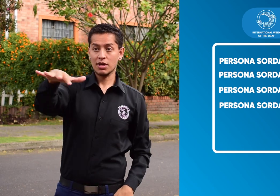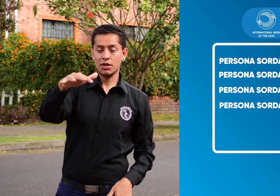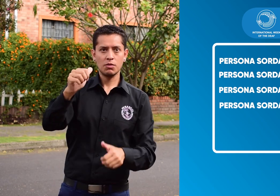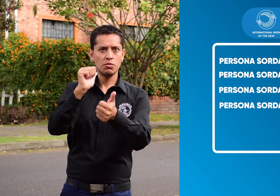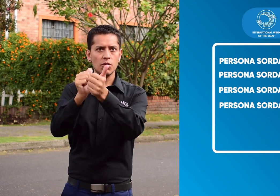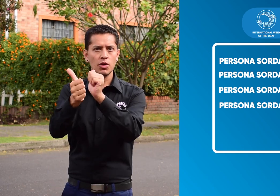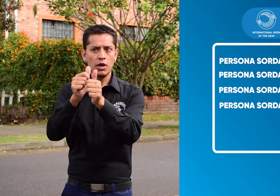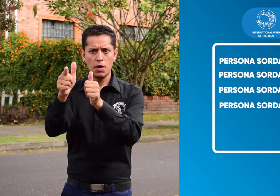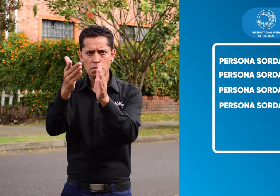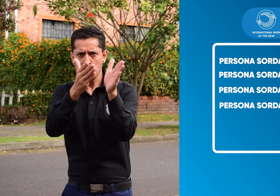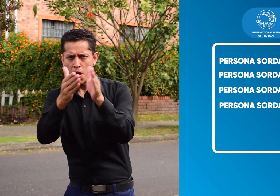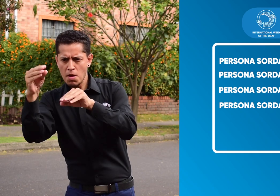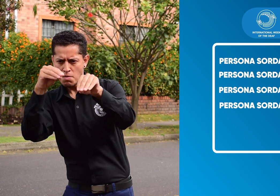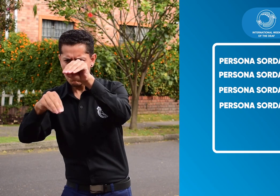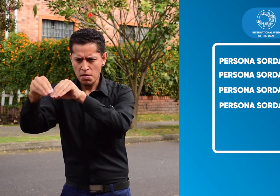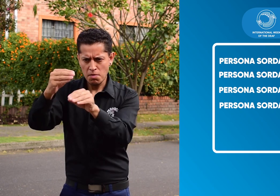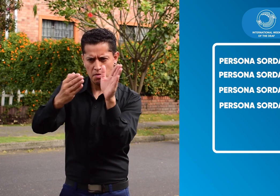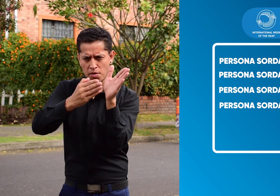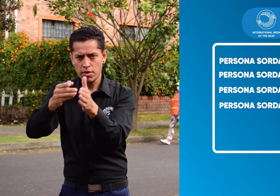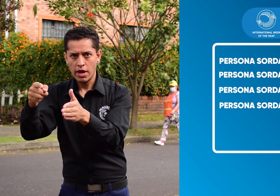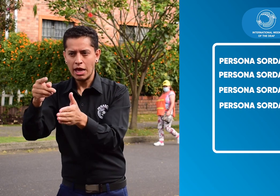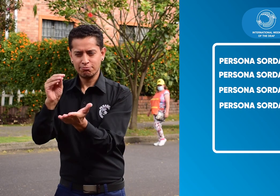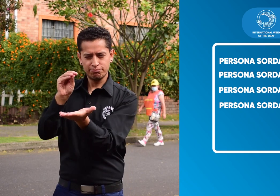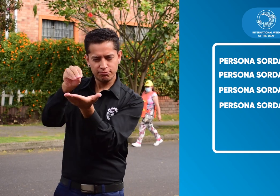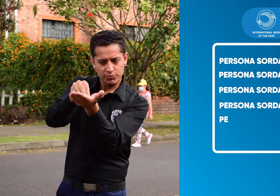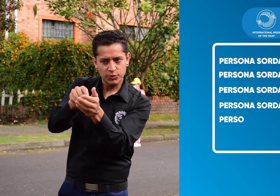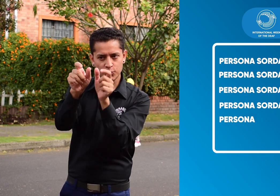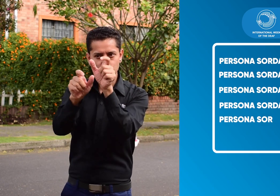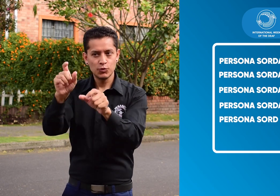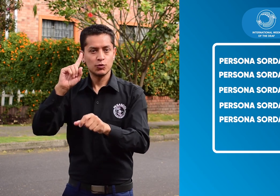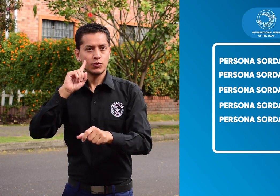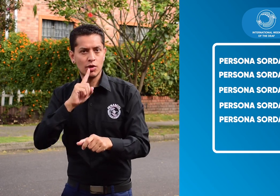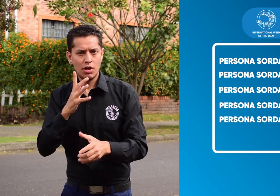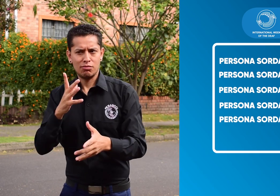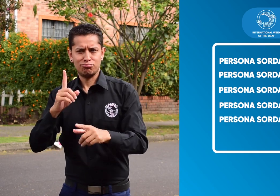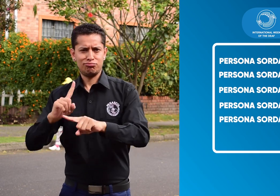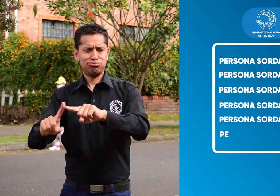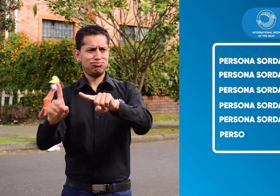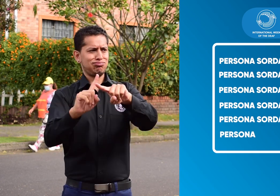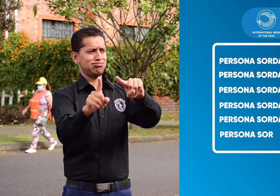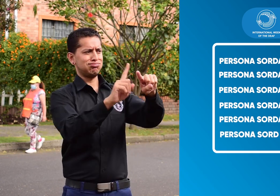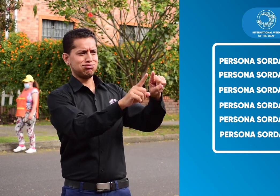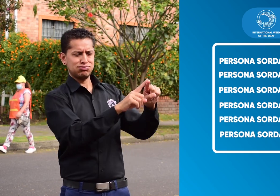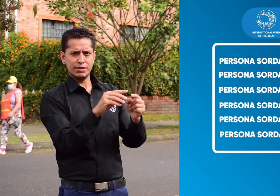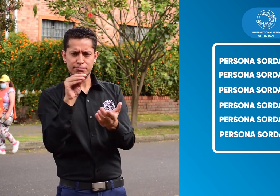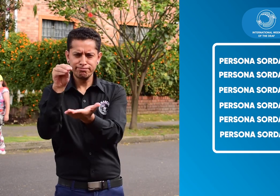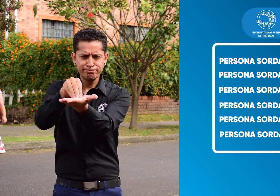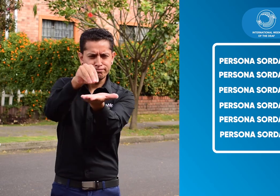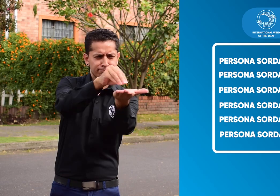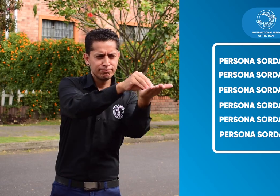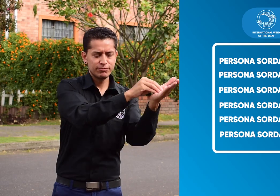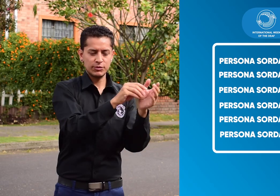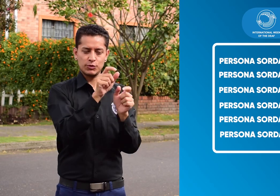en contextos deportivos y en muchos otros escenarios, las personas sordas deben estar incluidas.